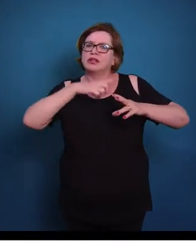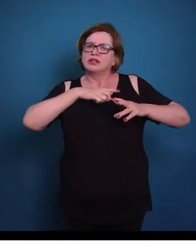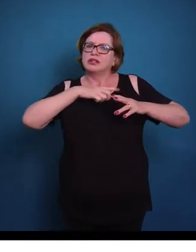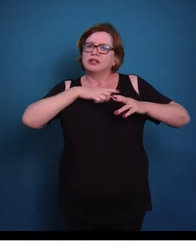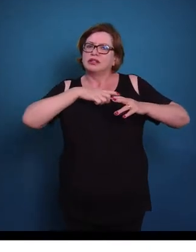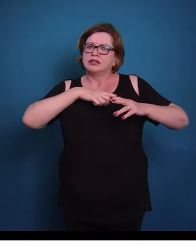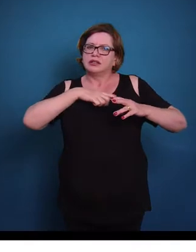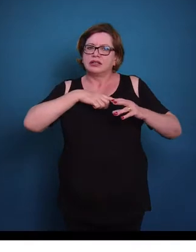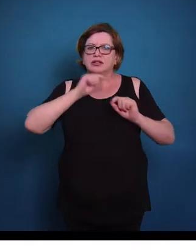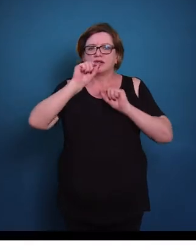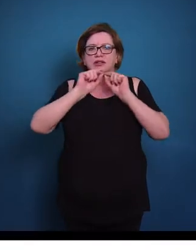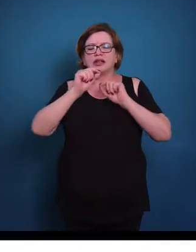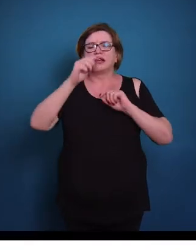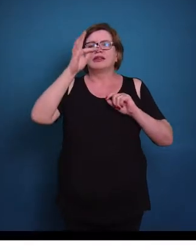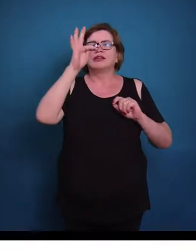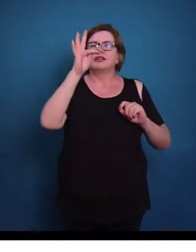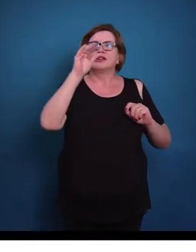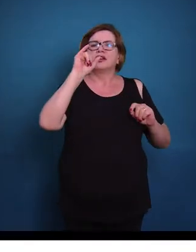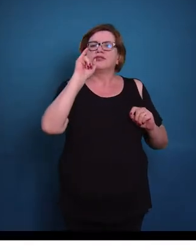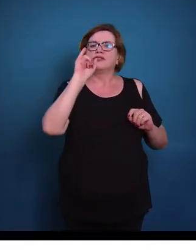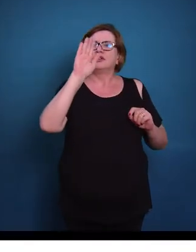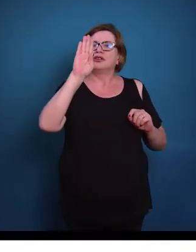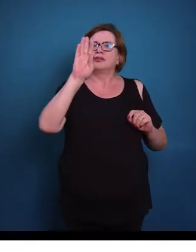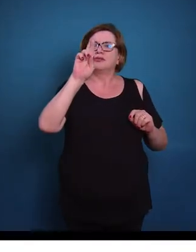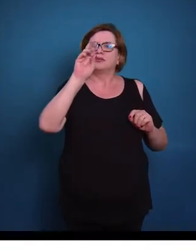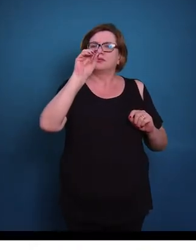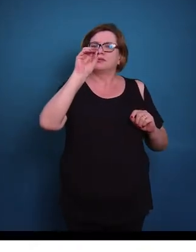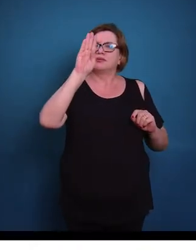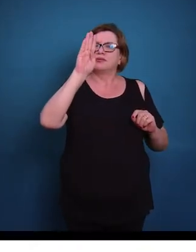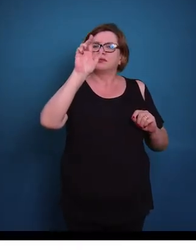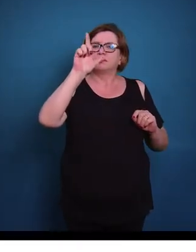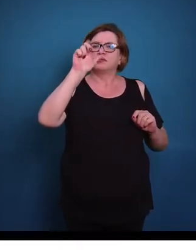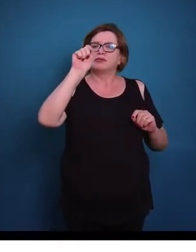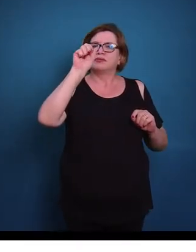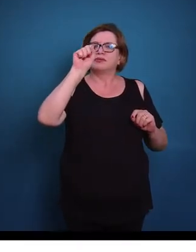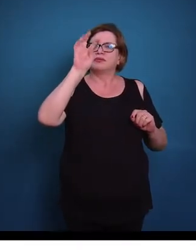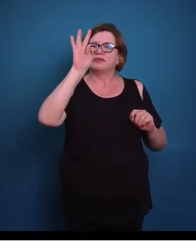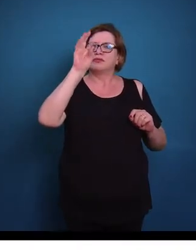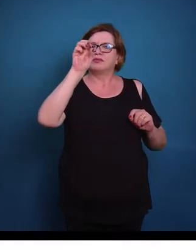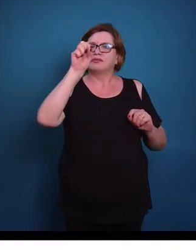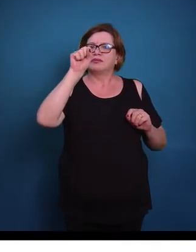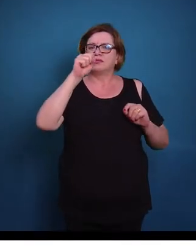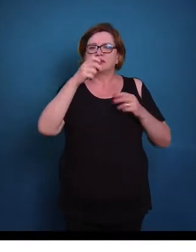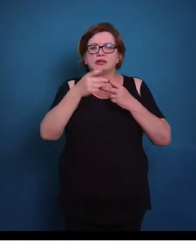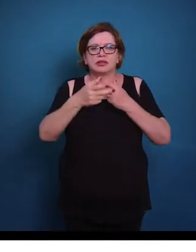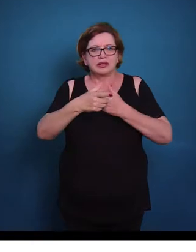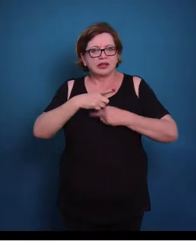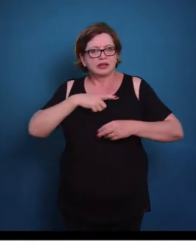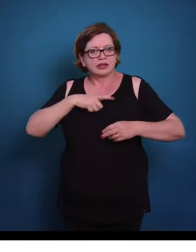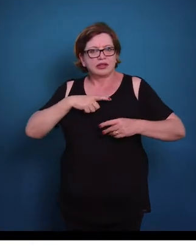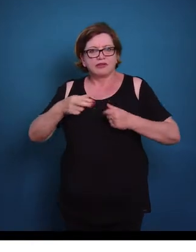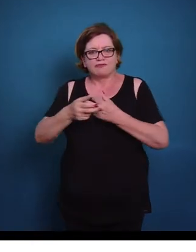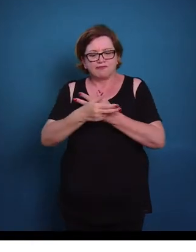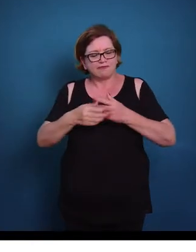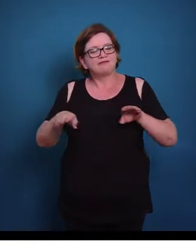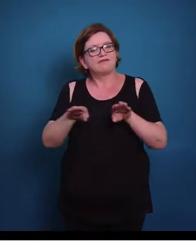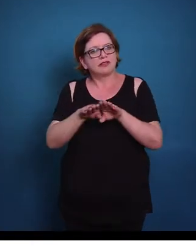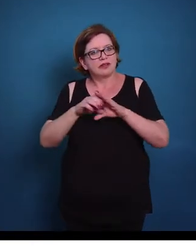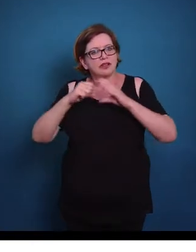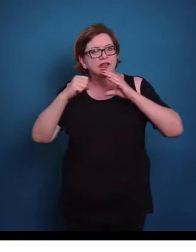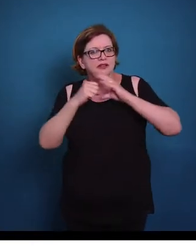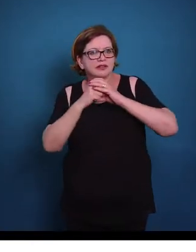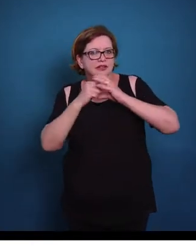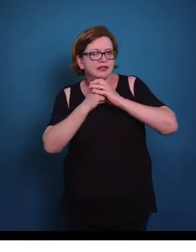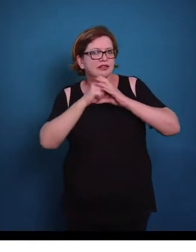principalmente os fibroblastos, que são as principais e mais abundantes. Mas nós também vamos ter principalmente células do sistema imune, como